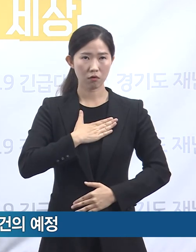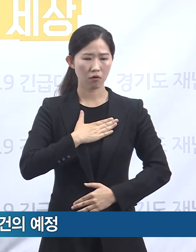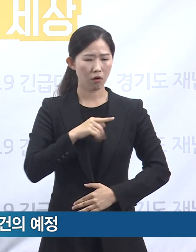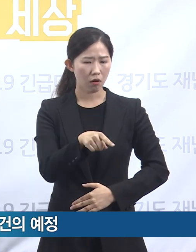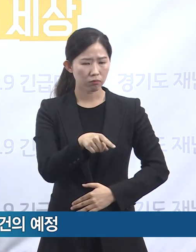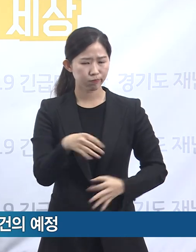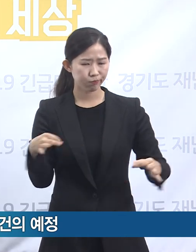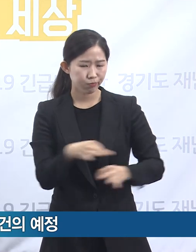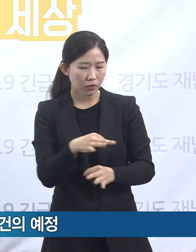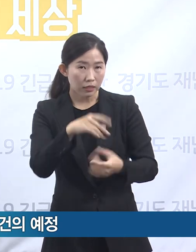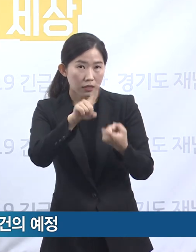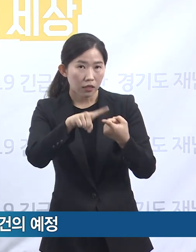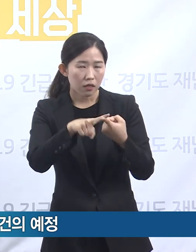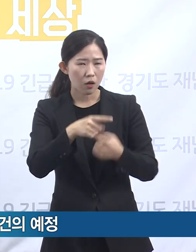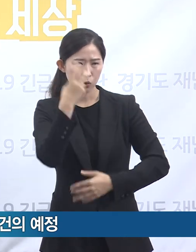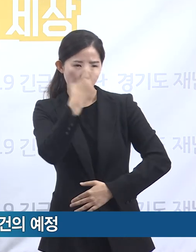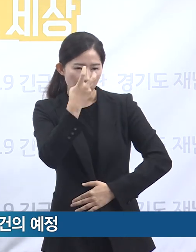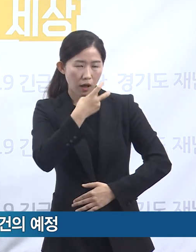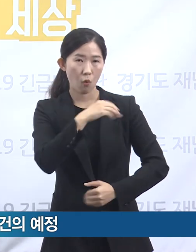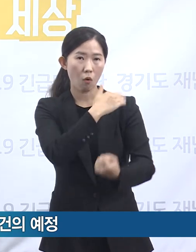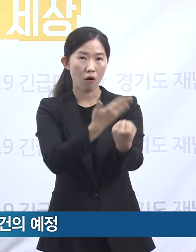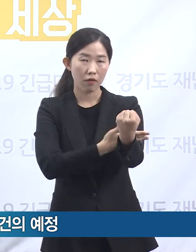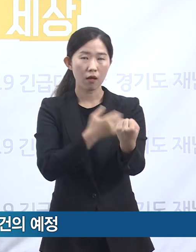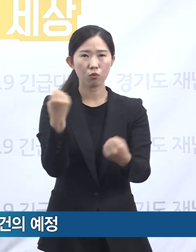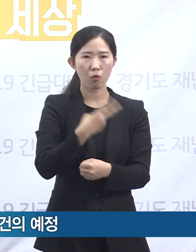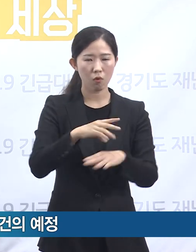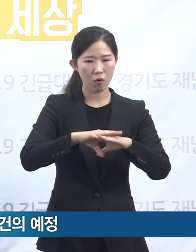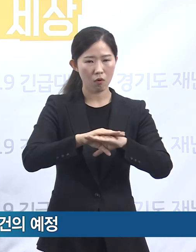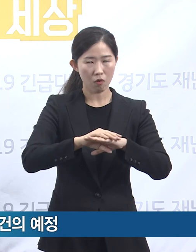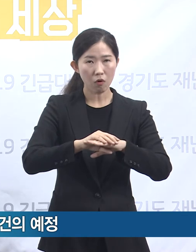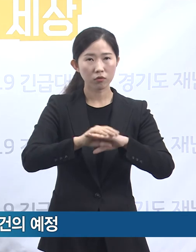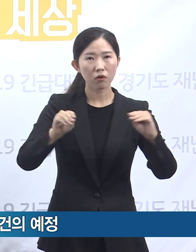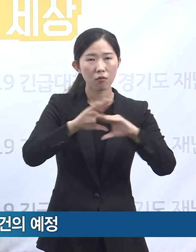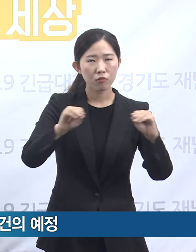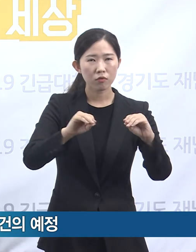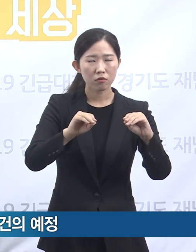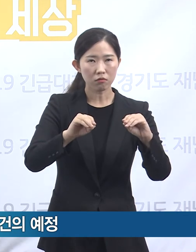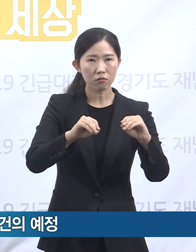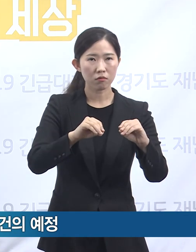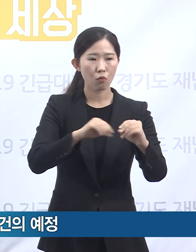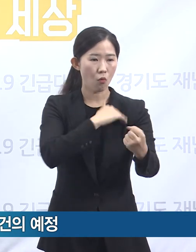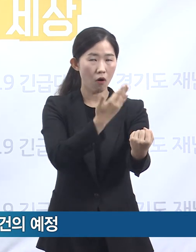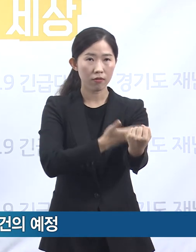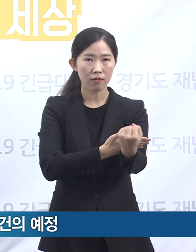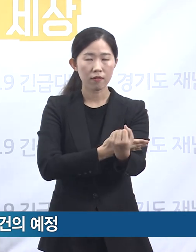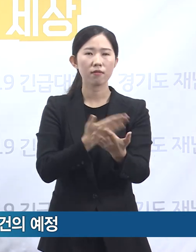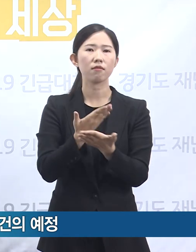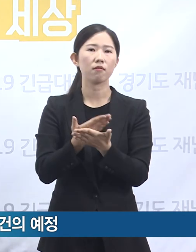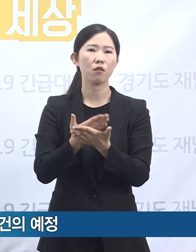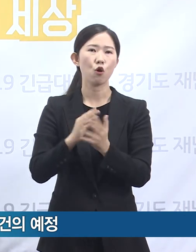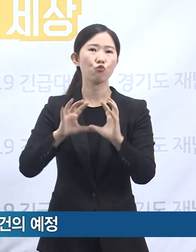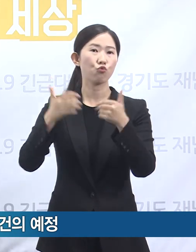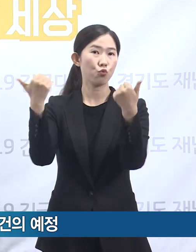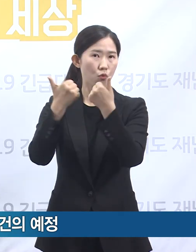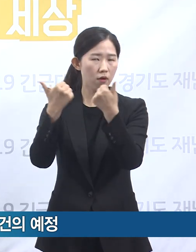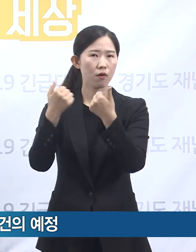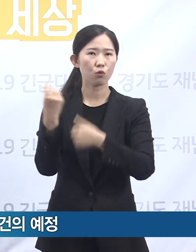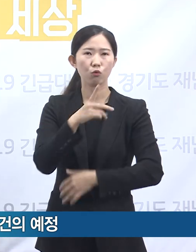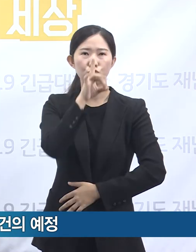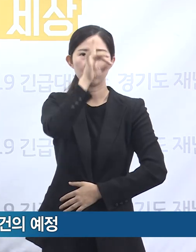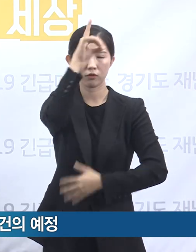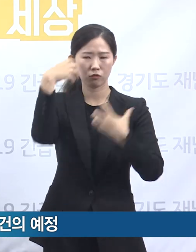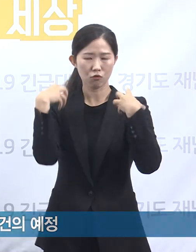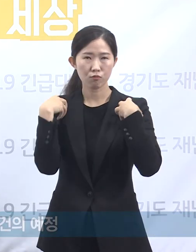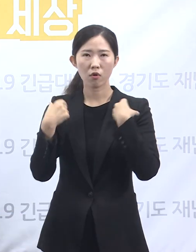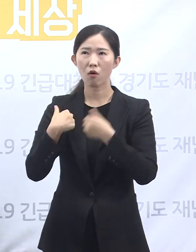조사와 처분을 할 수 있도록 국회와 중앙정부의 조사권과 처분권을 위임하여 줄 것을 건의하도록